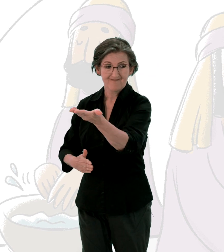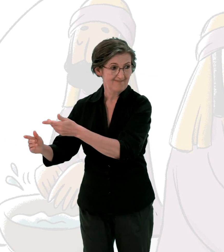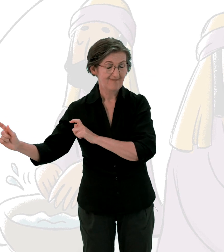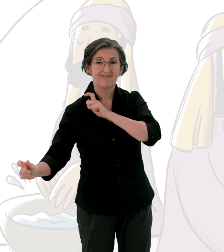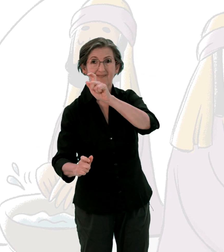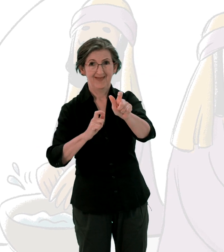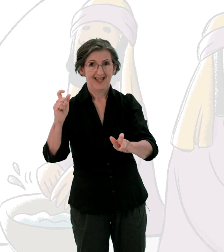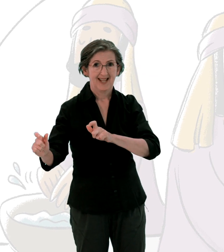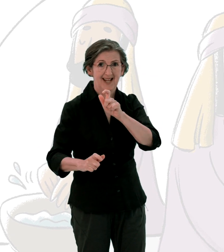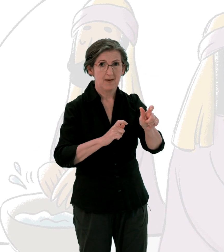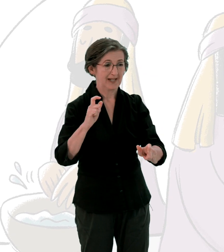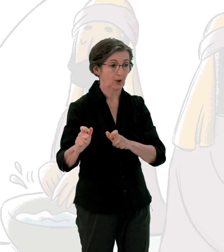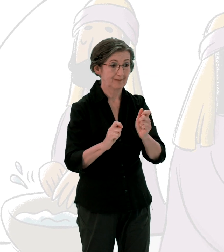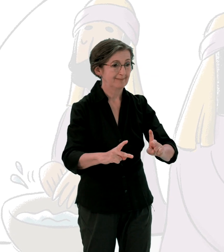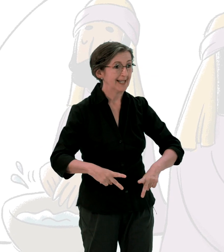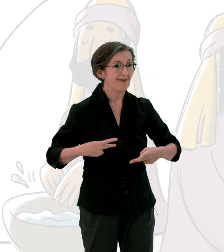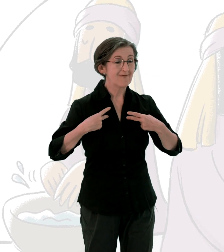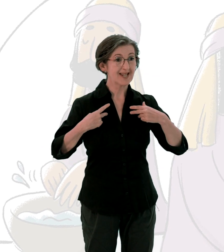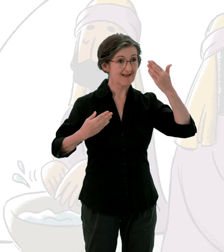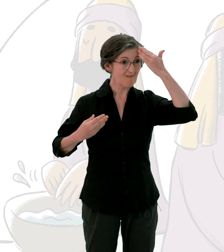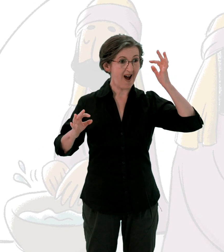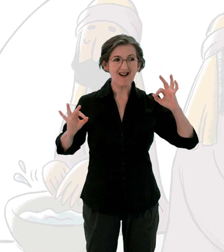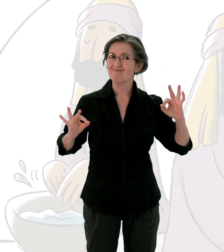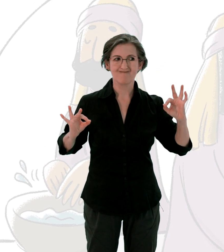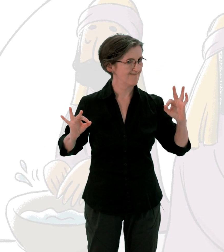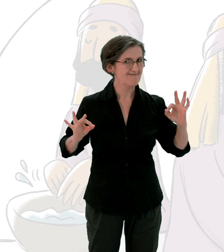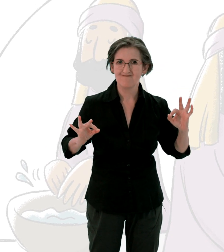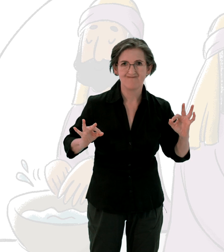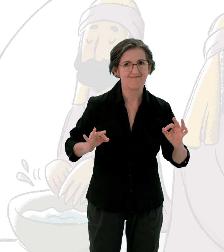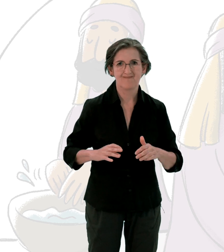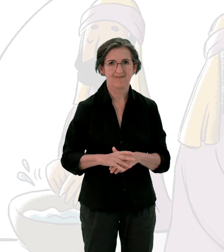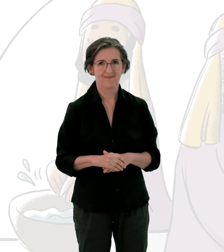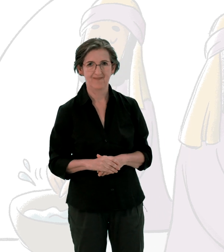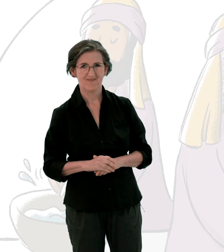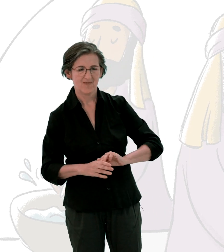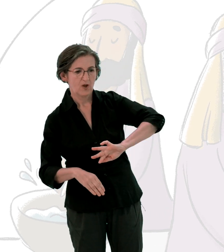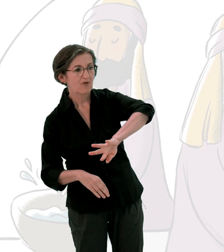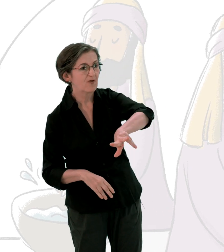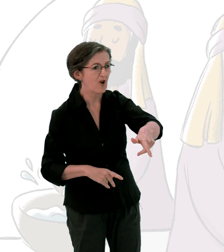Ainsi les gens ont une vie immorale Ils volent